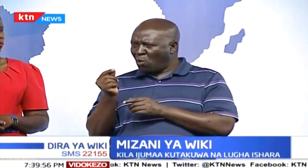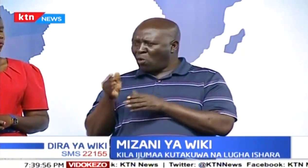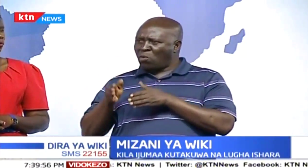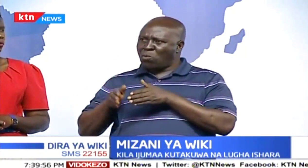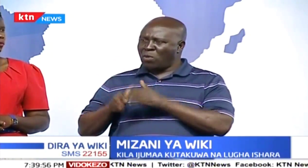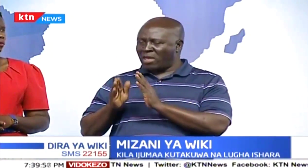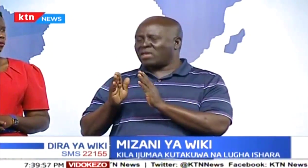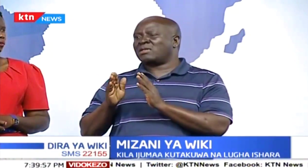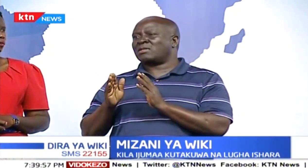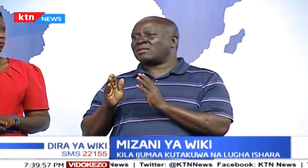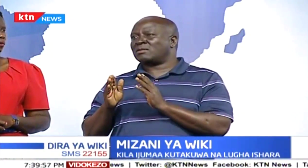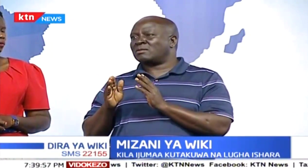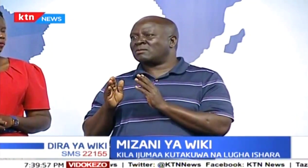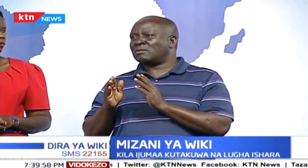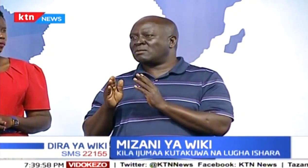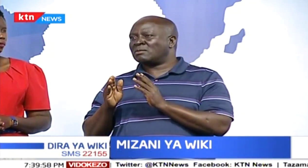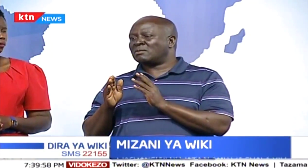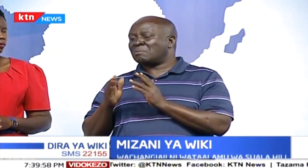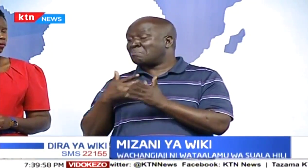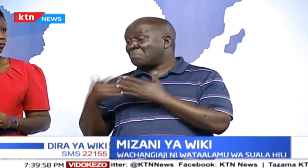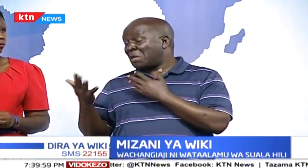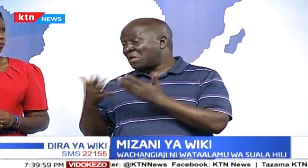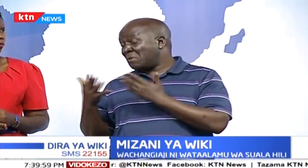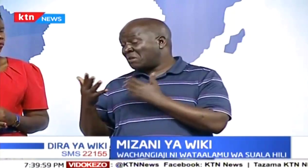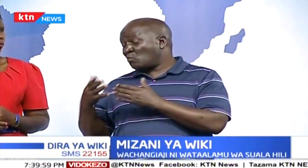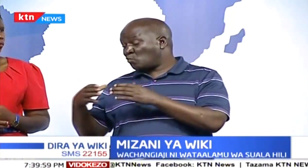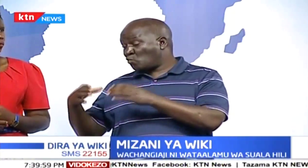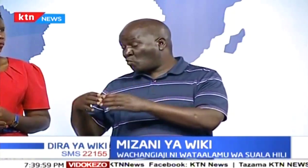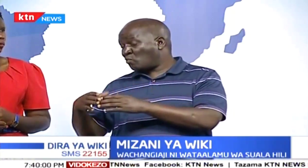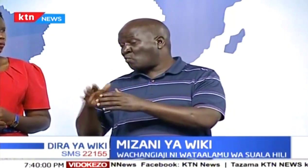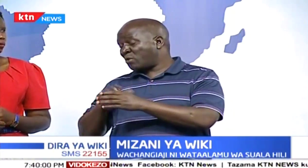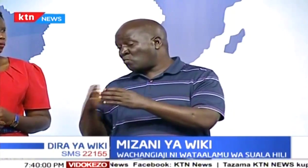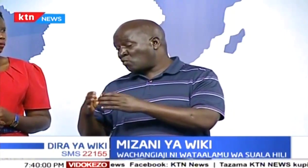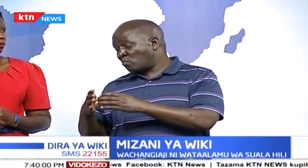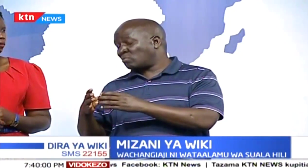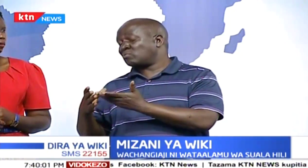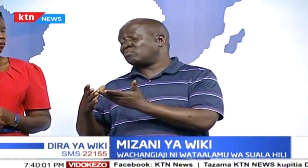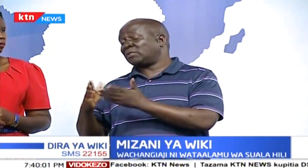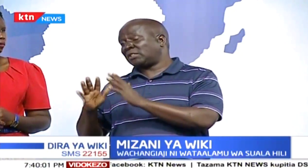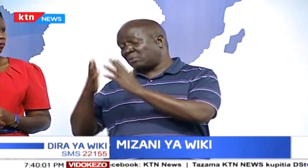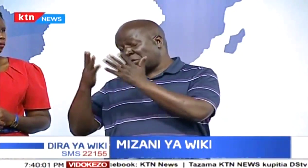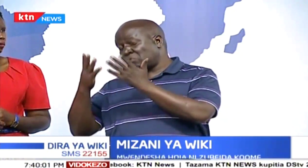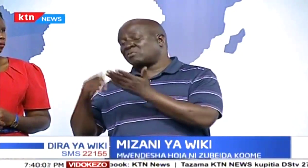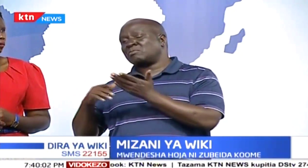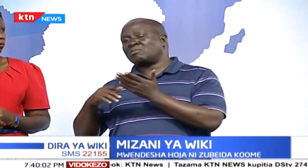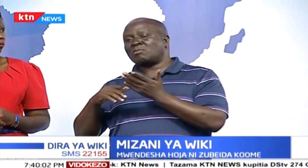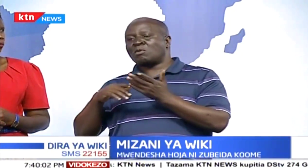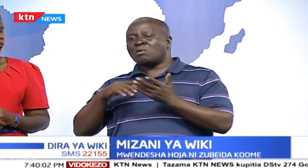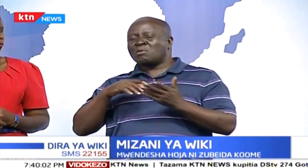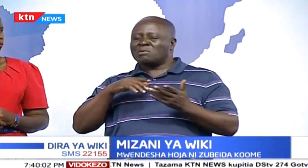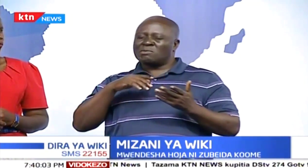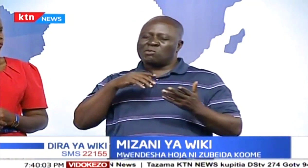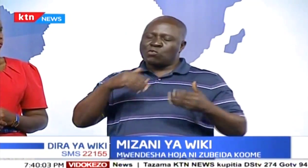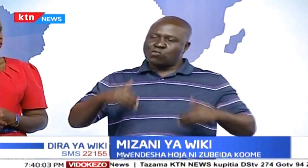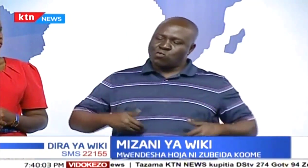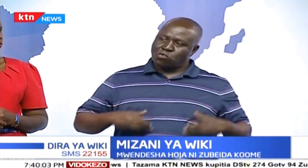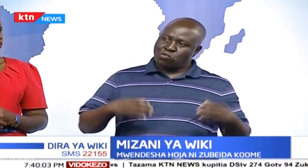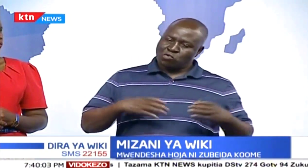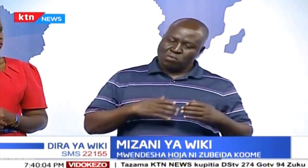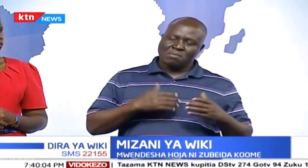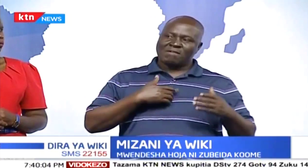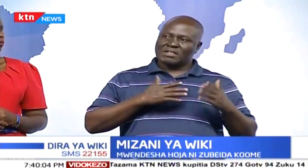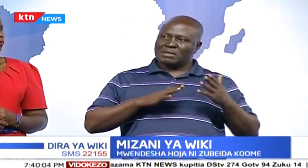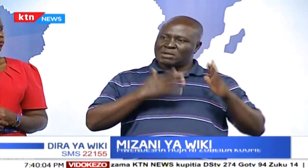tunajaribu kadri ya uwezo etu. Tueze kuwamasisha jamii.